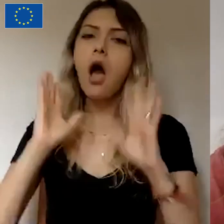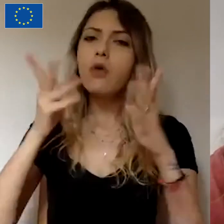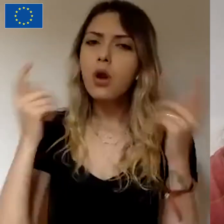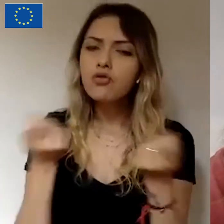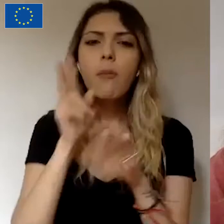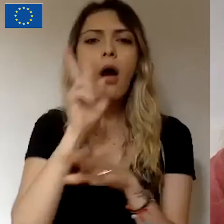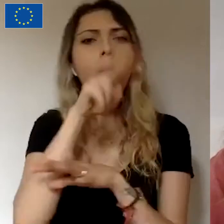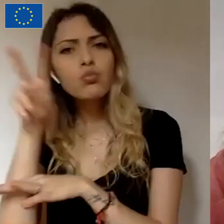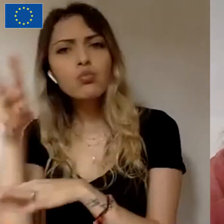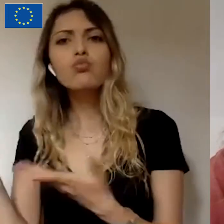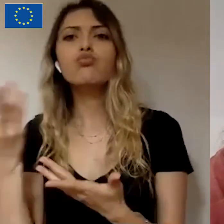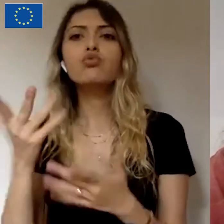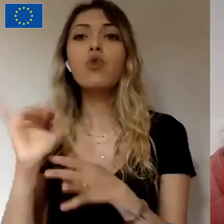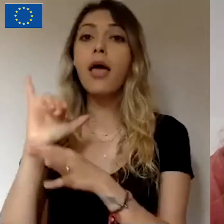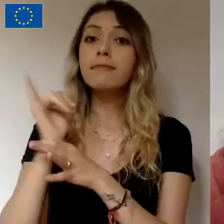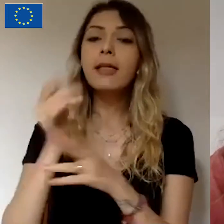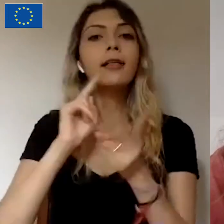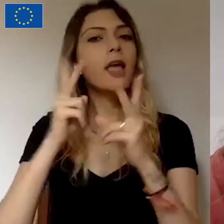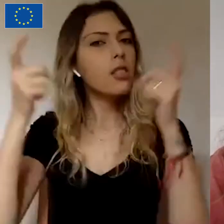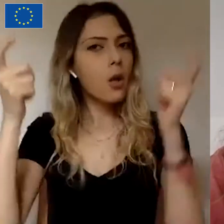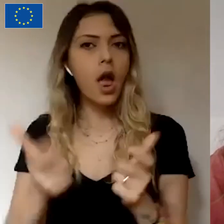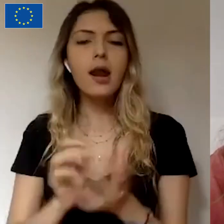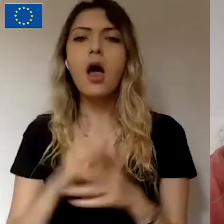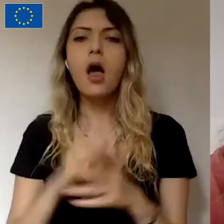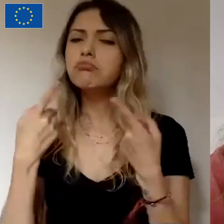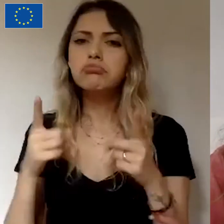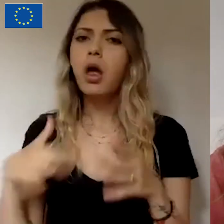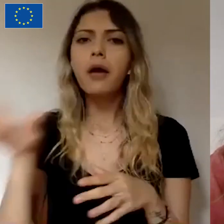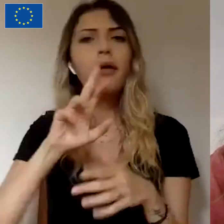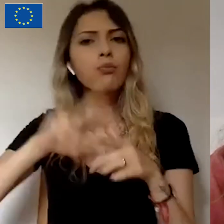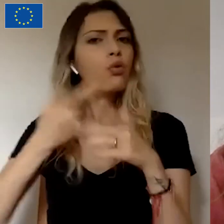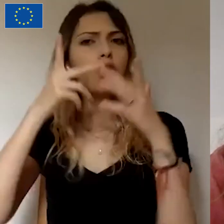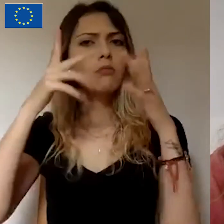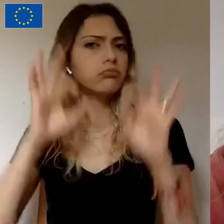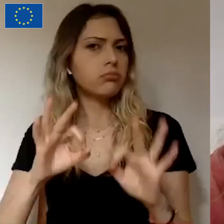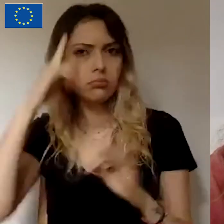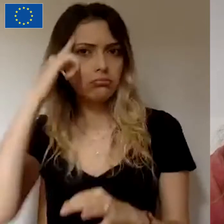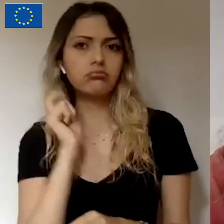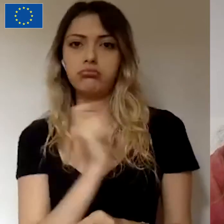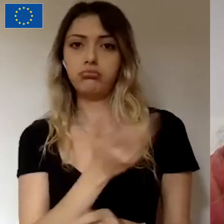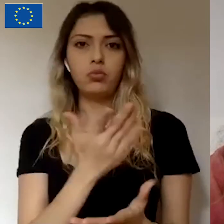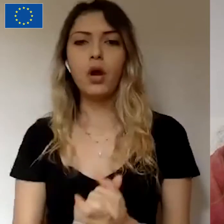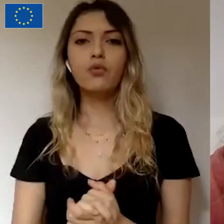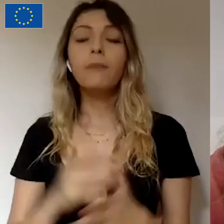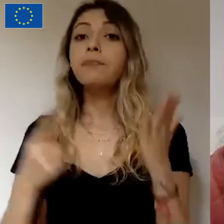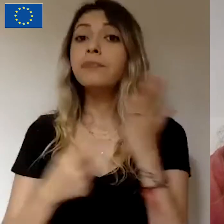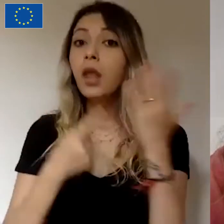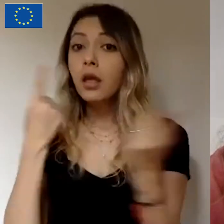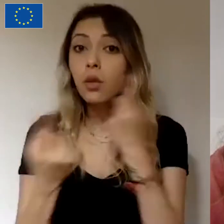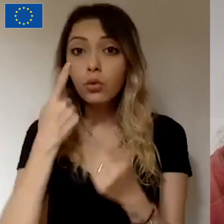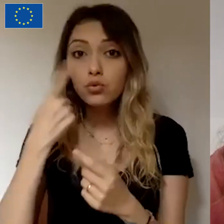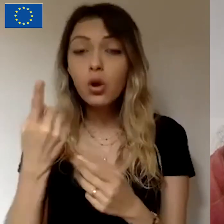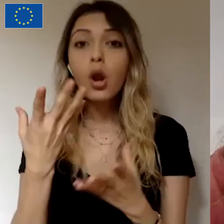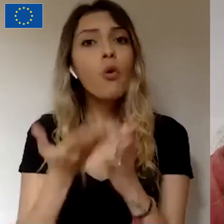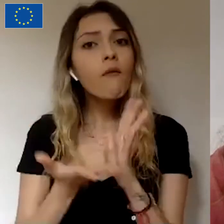inisiyatifleri, tiyatro salonları gibi projeler başlatılabiliyor. Teknoloji alanında da oldukça yoğun